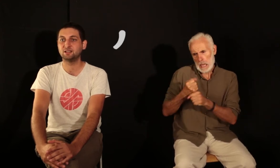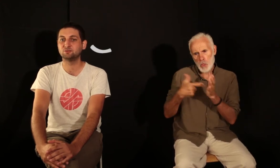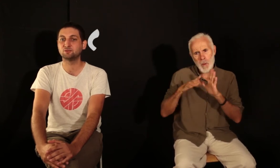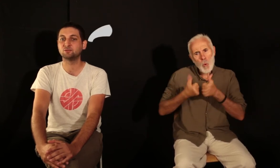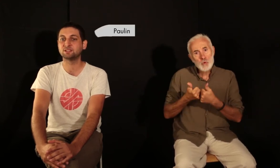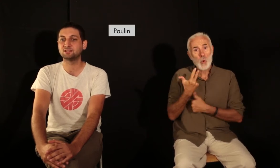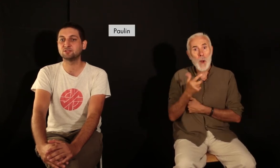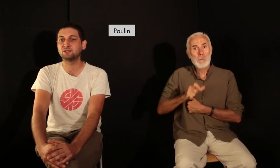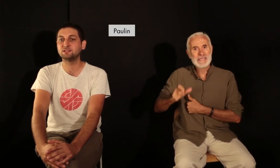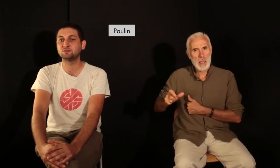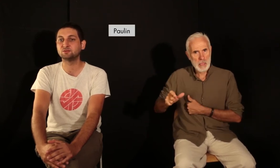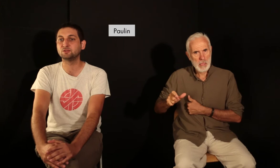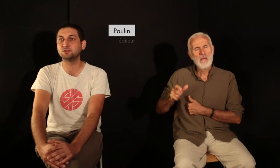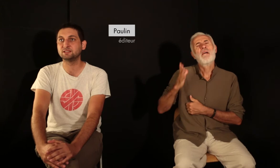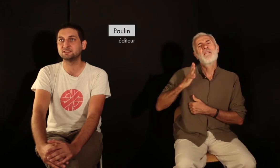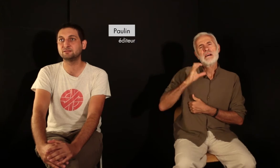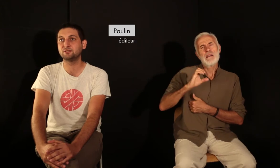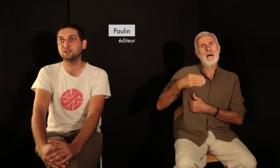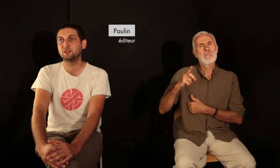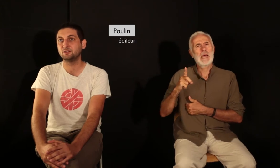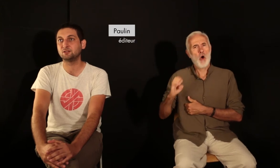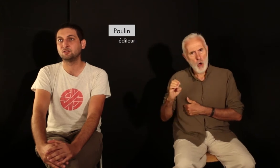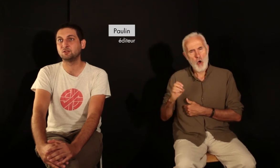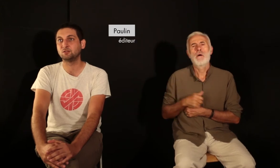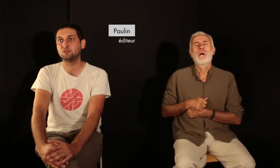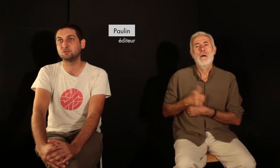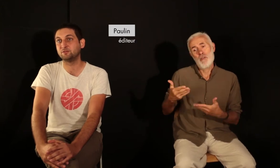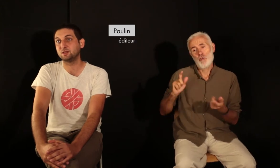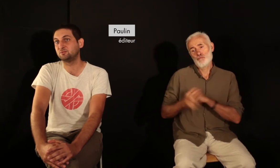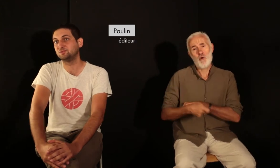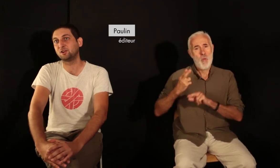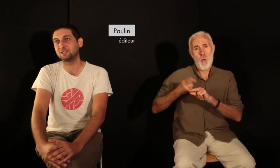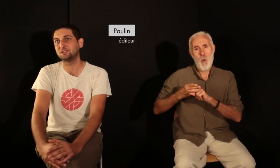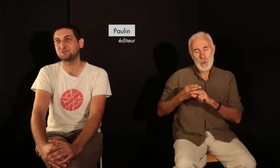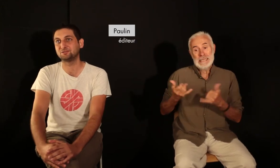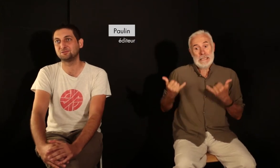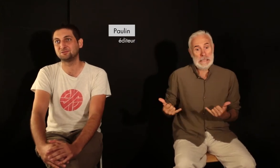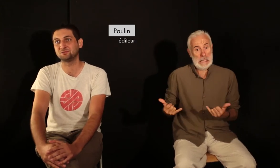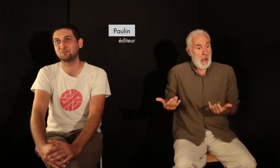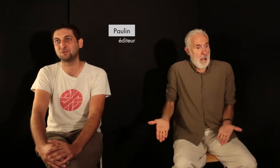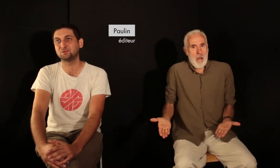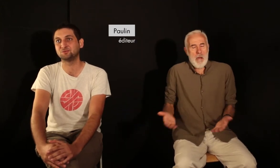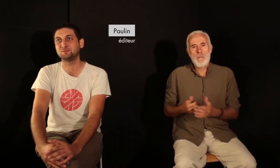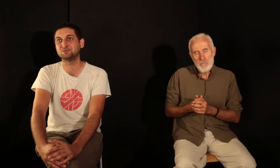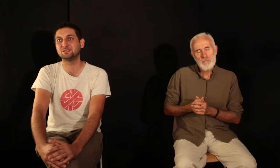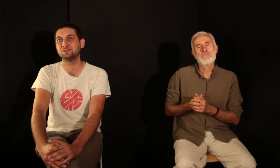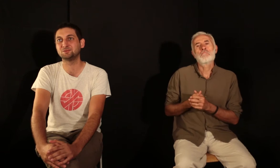Au sein de cette maison d'édition collective, je fais plusieurs tâches, comme dans toute maison d'édition